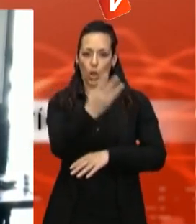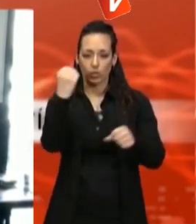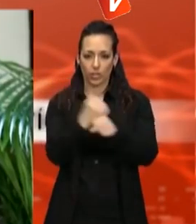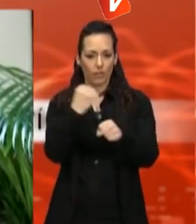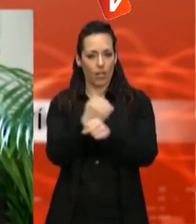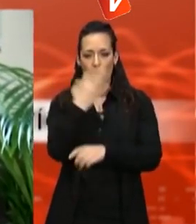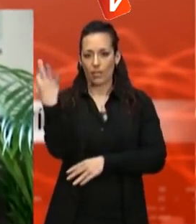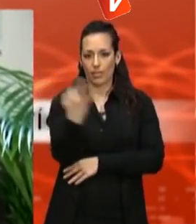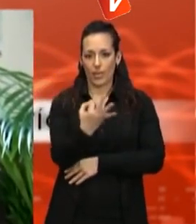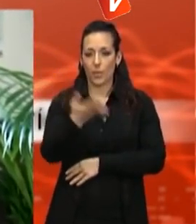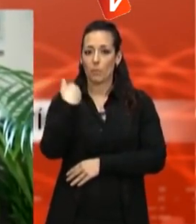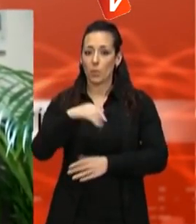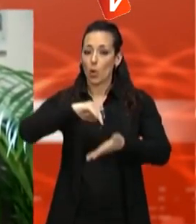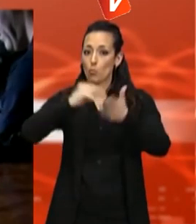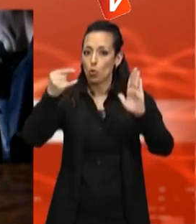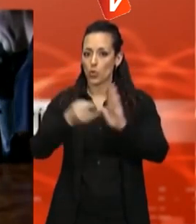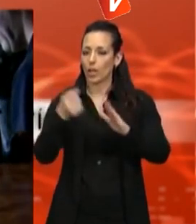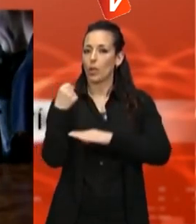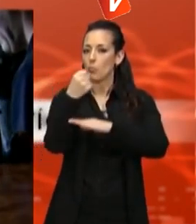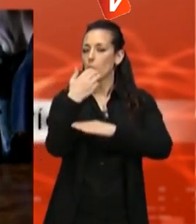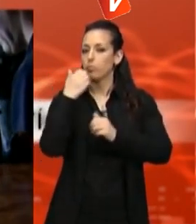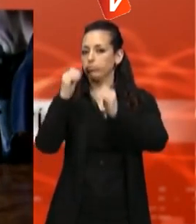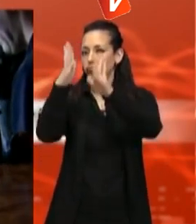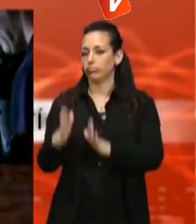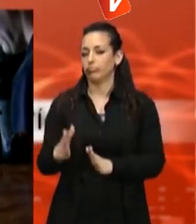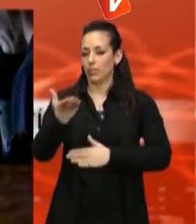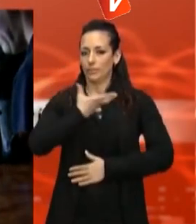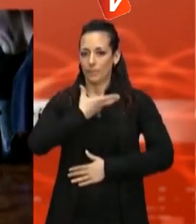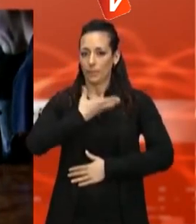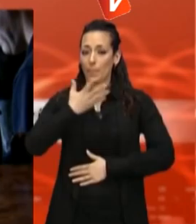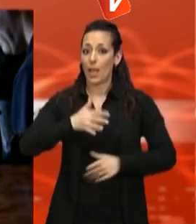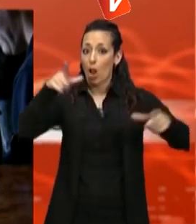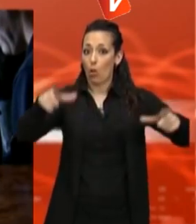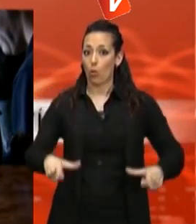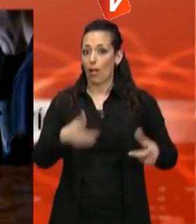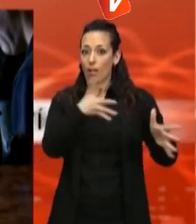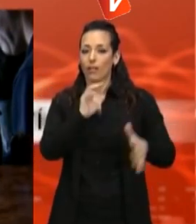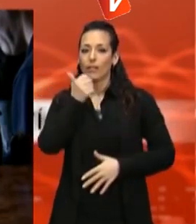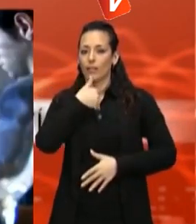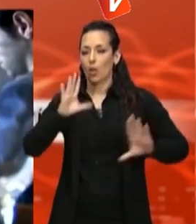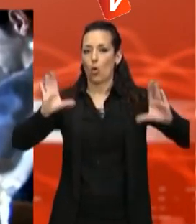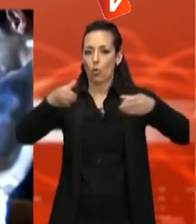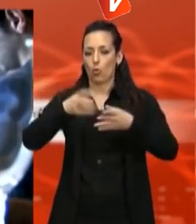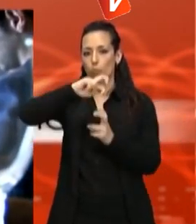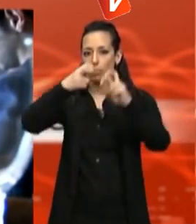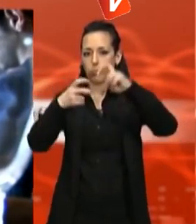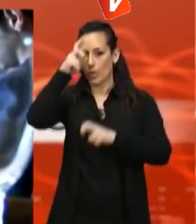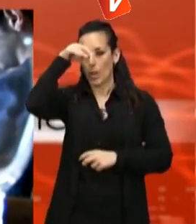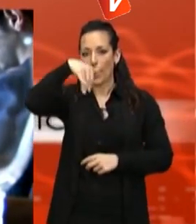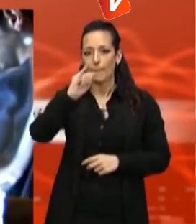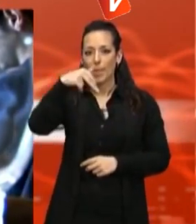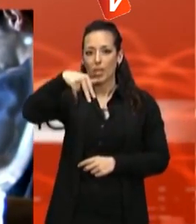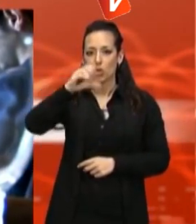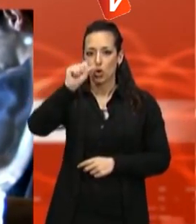29 entitats i l'Ajuntament de Terrassa. La colla castellera Minyons cedeix al local. La trobada vol donar respostes